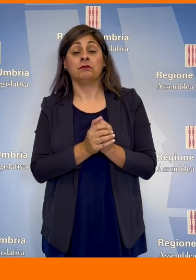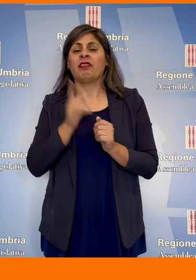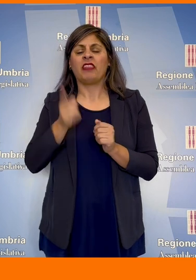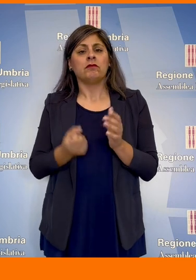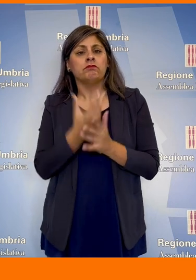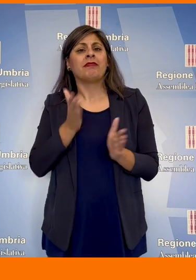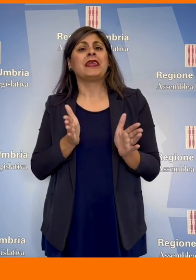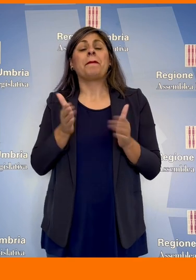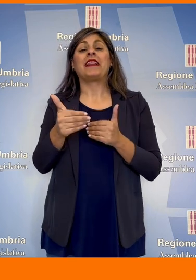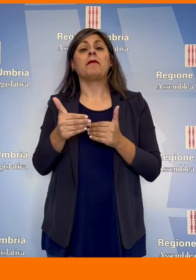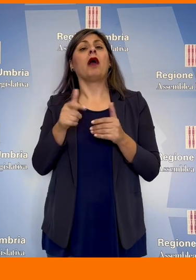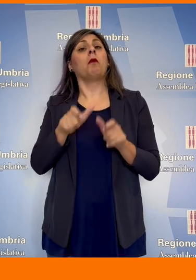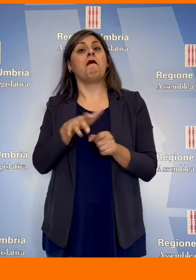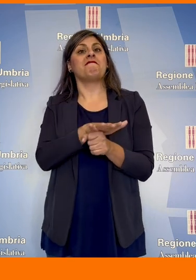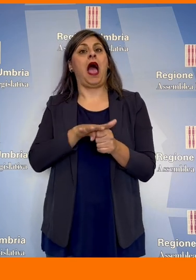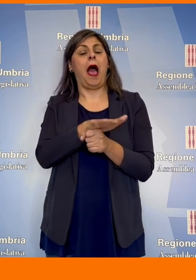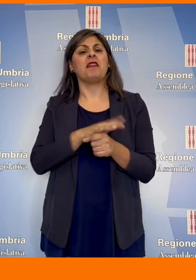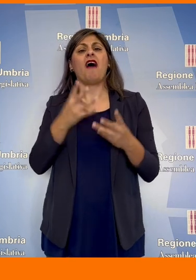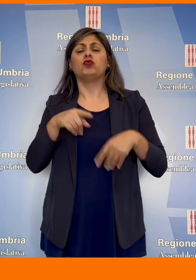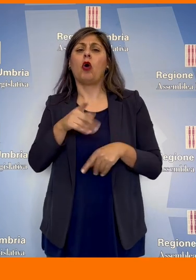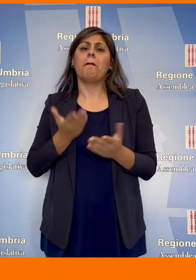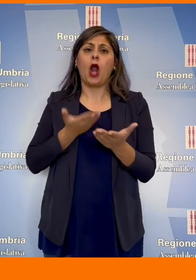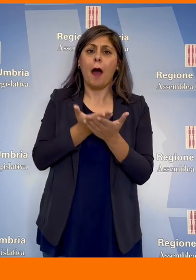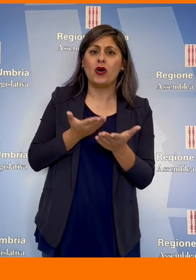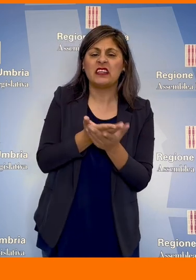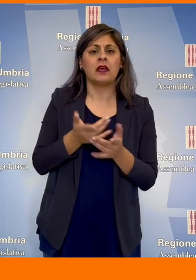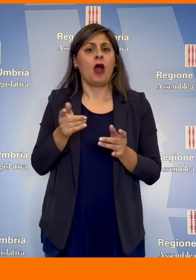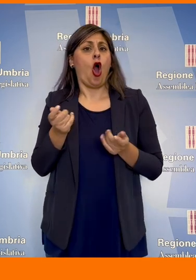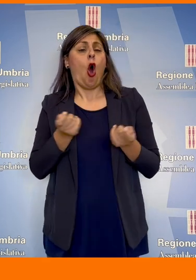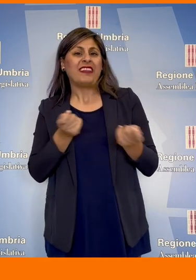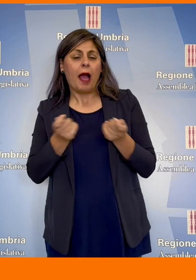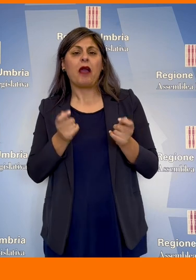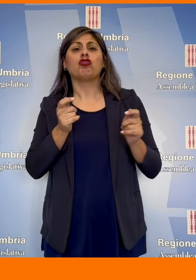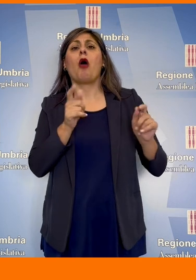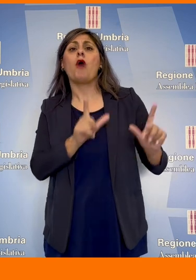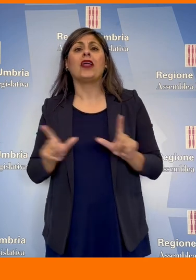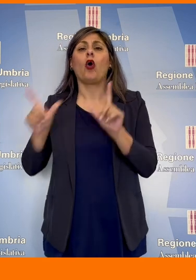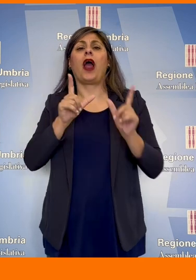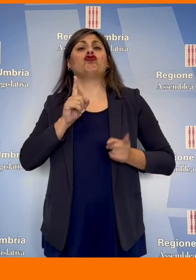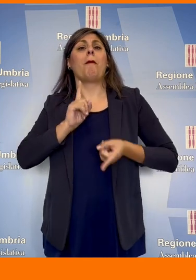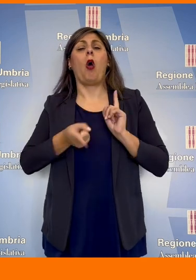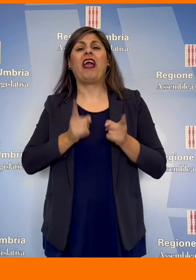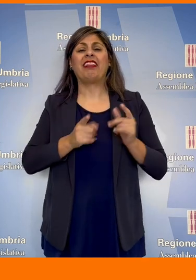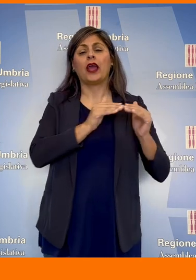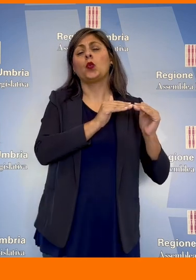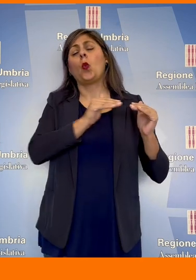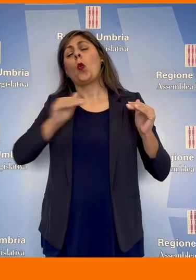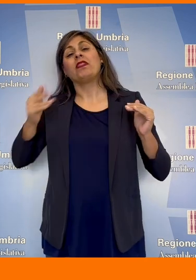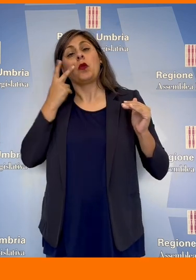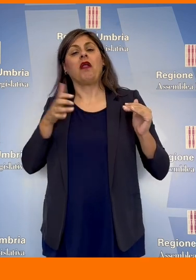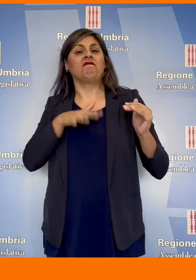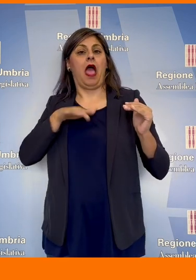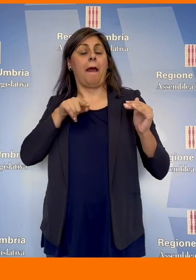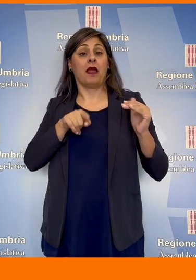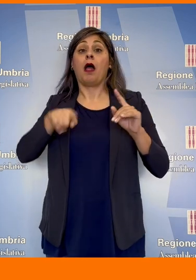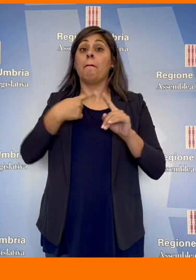il Dipartimento per la Famiglia, con funzioni propositive di coordinamento e di monitoraggio delle politiche trasversali in favore